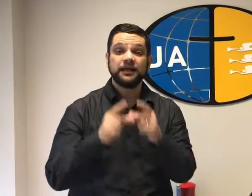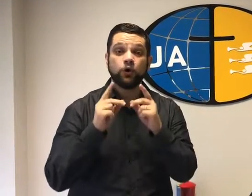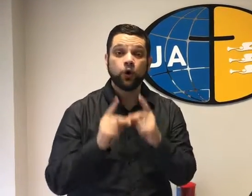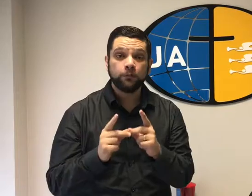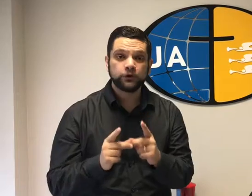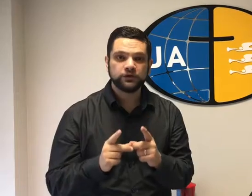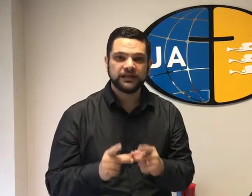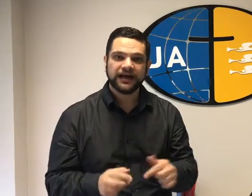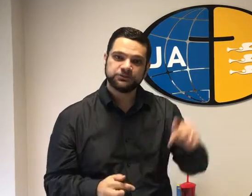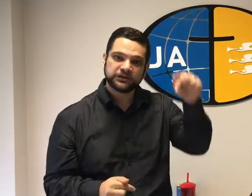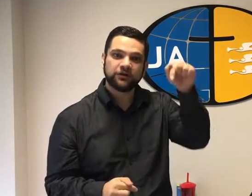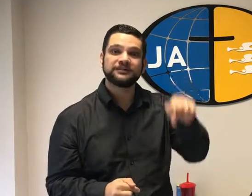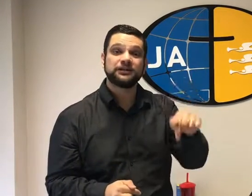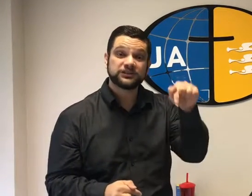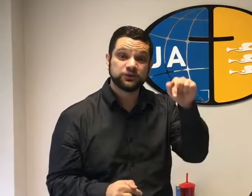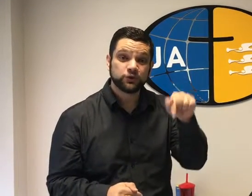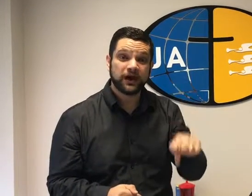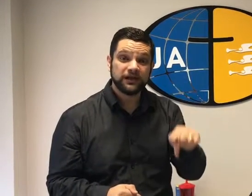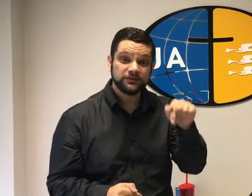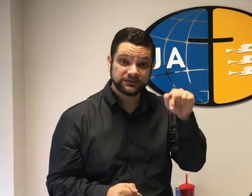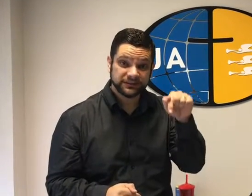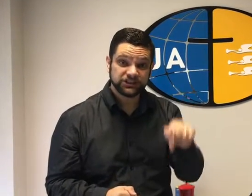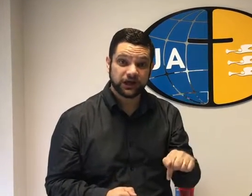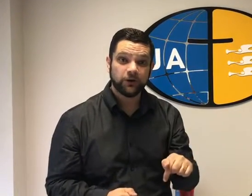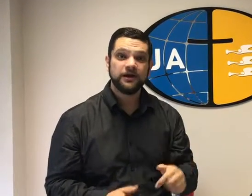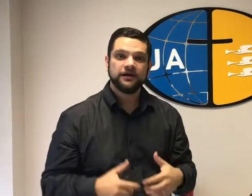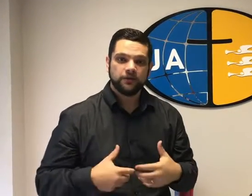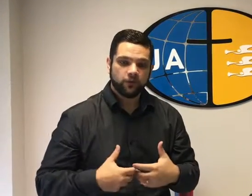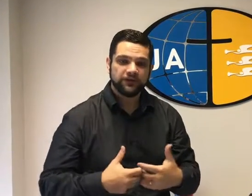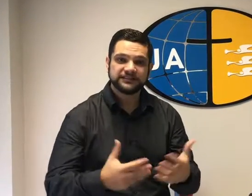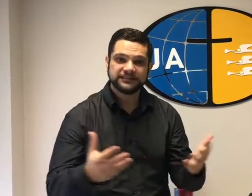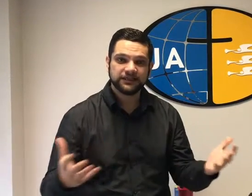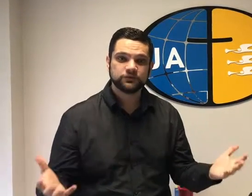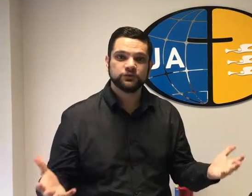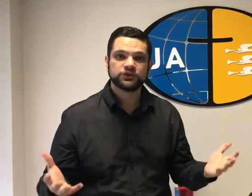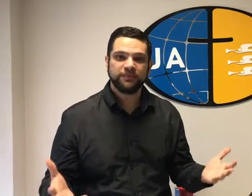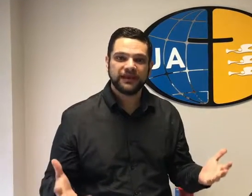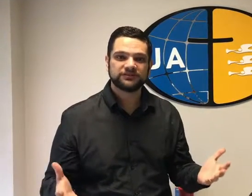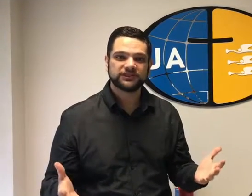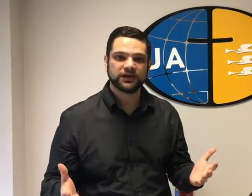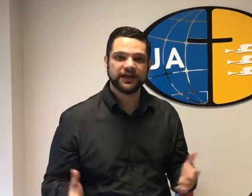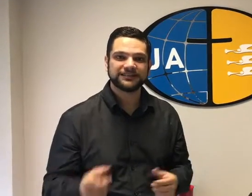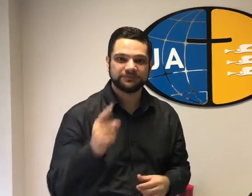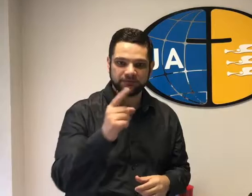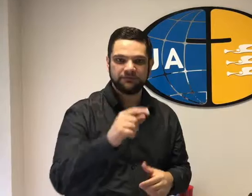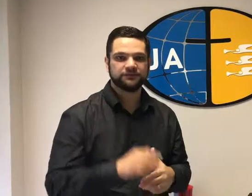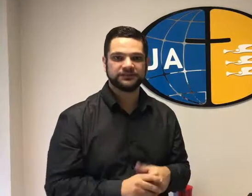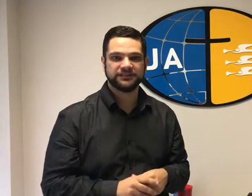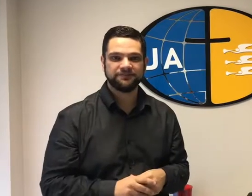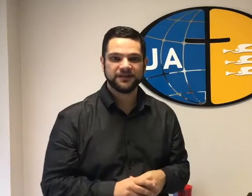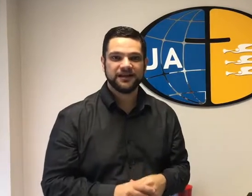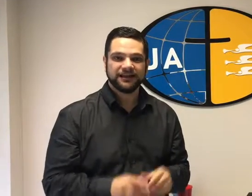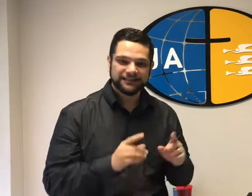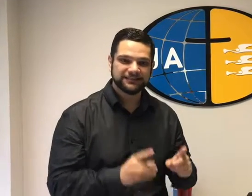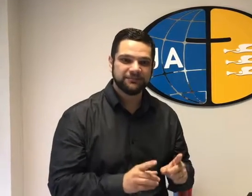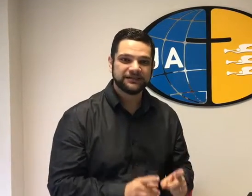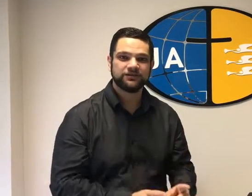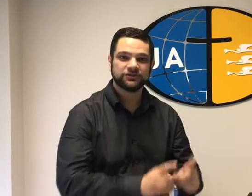tem oportunidade, porque agora ele está no santuário celestial, oferecendo os méritos da sua graça para mim e para você. Nessa semana, nós